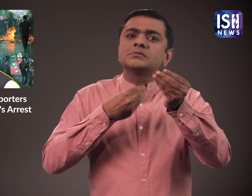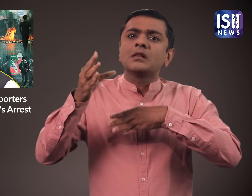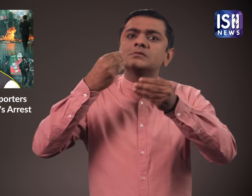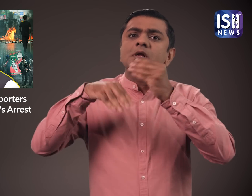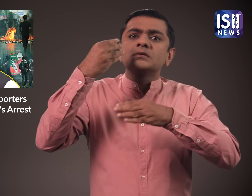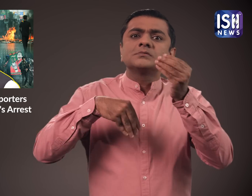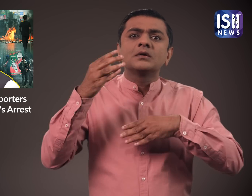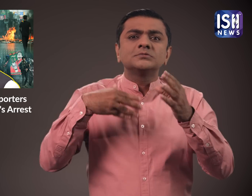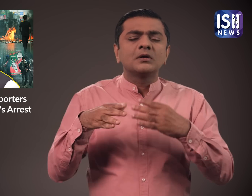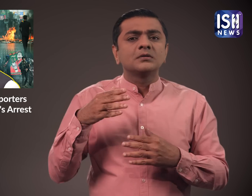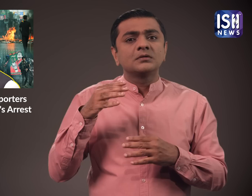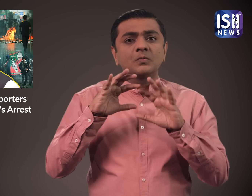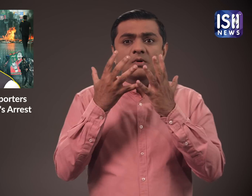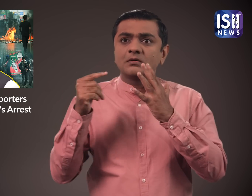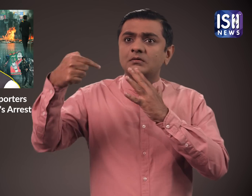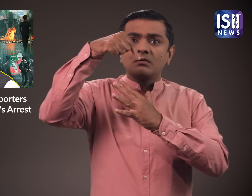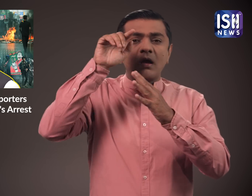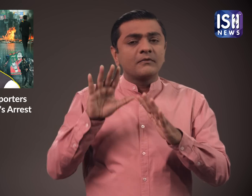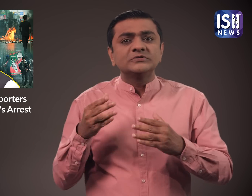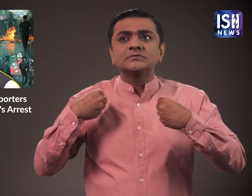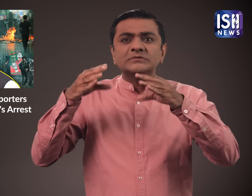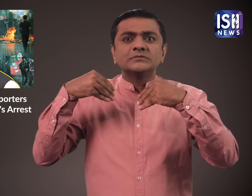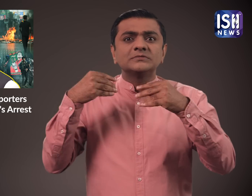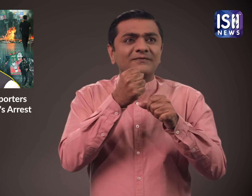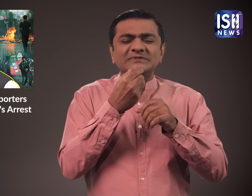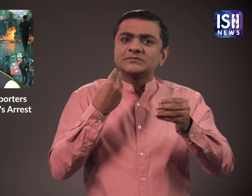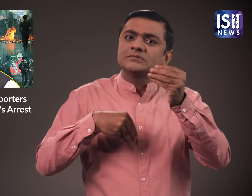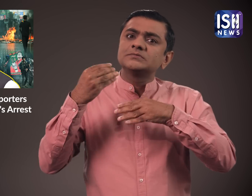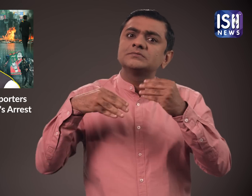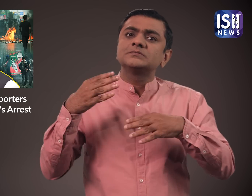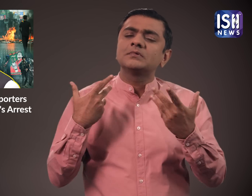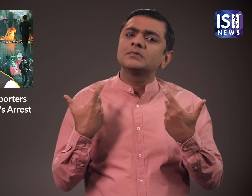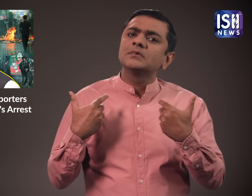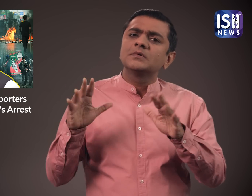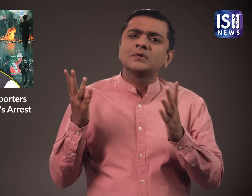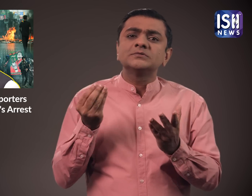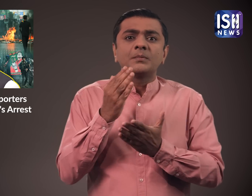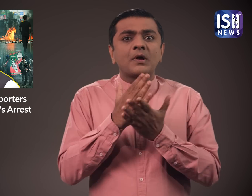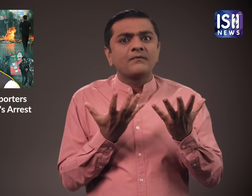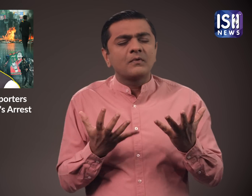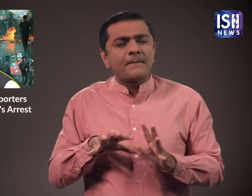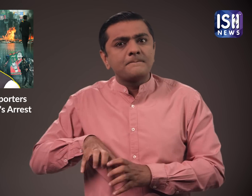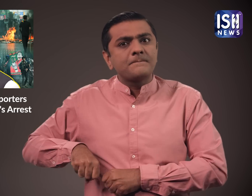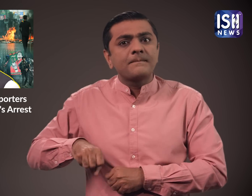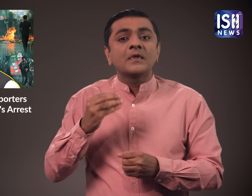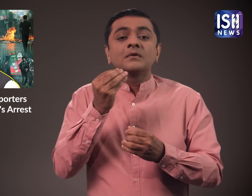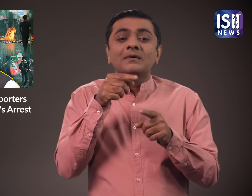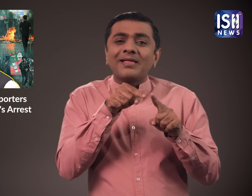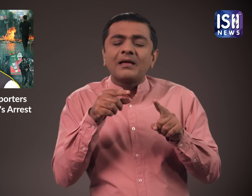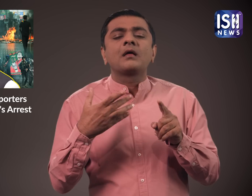ये बताया गया है कि खान ने अपने द्वारा रखे गए और बेचे गए उपहारों पर लगबग 105 मिलियन पाकिस्तानी रुपे